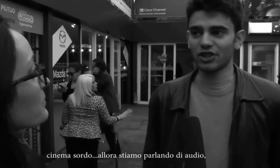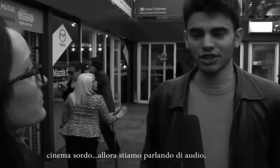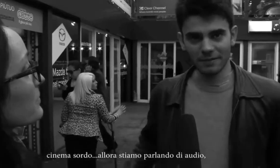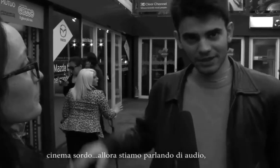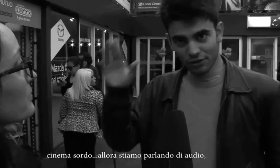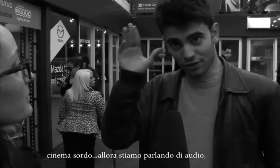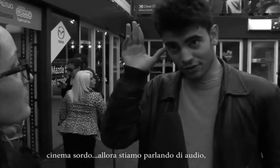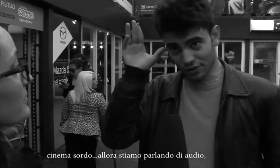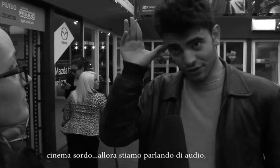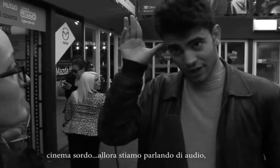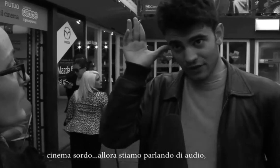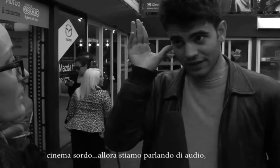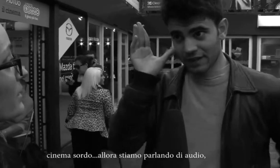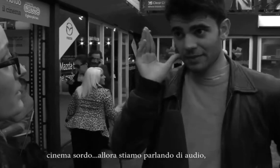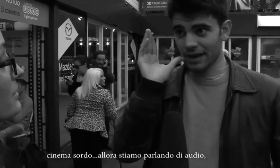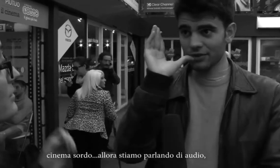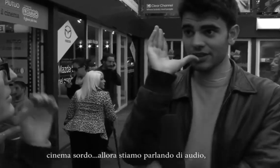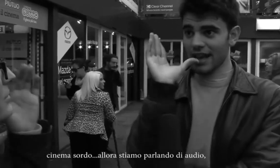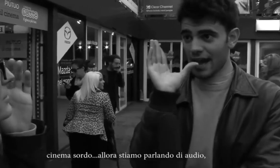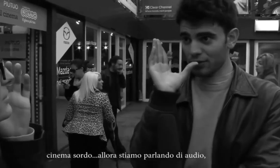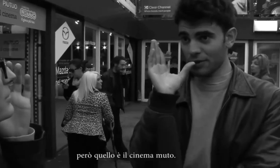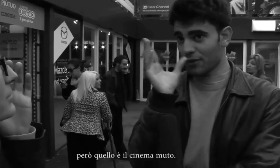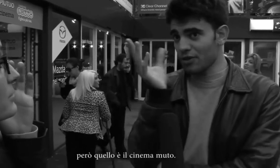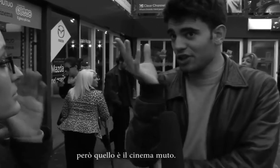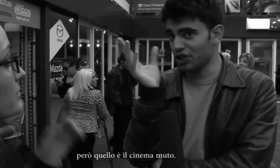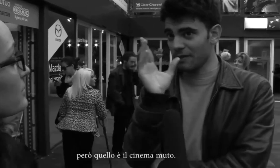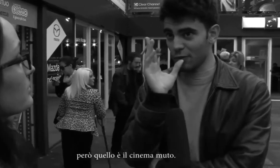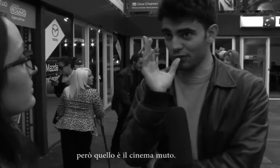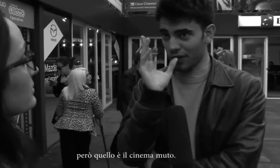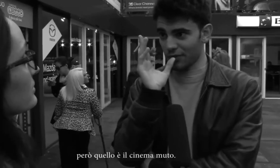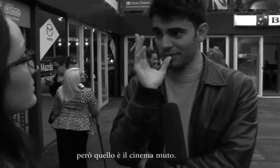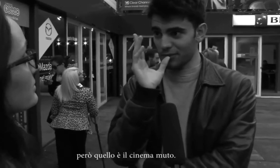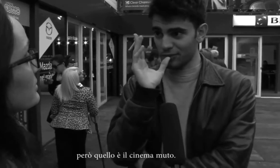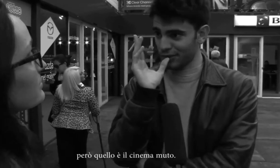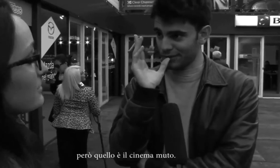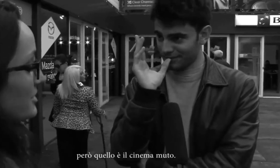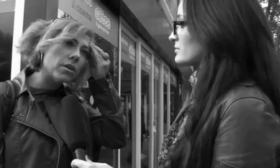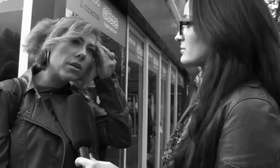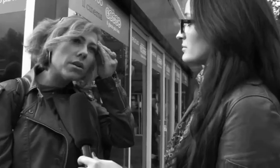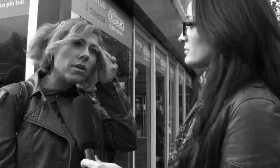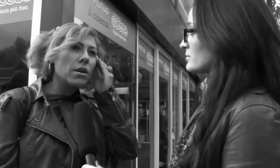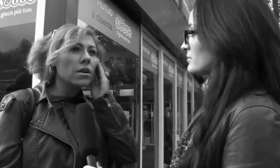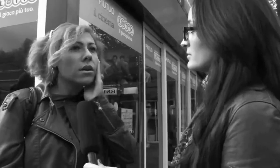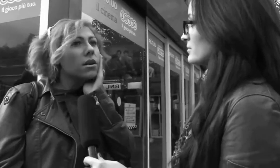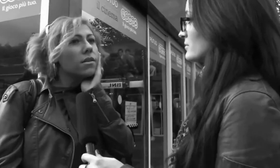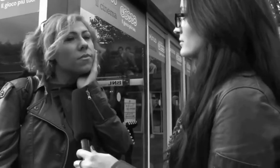Cinema sordo? Allora stiamo parlando di audio però qual è il cinema muto a quel punto?